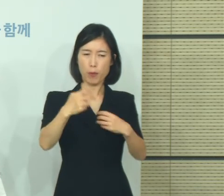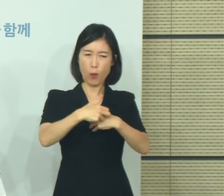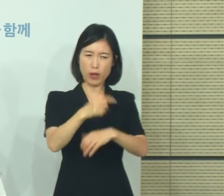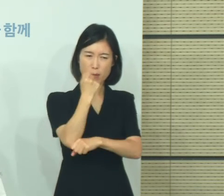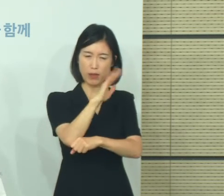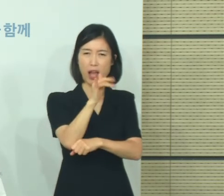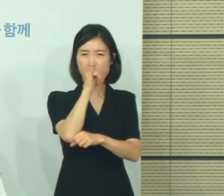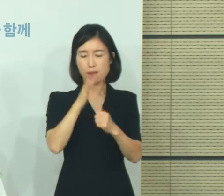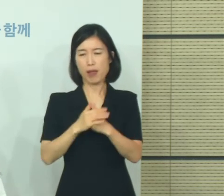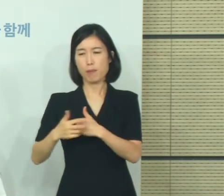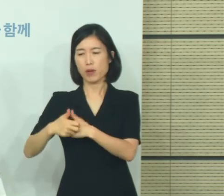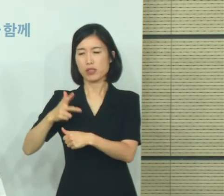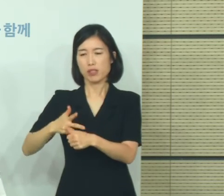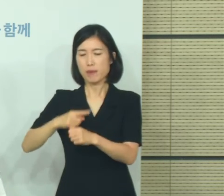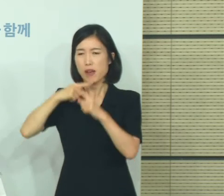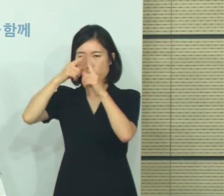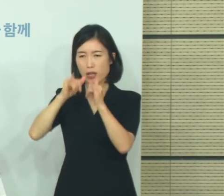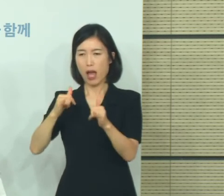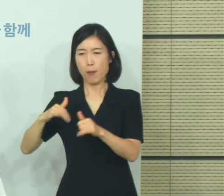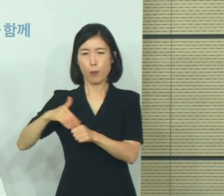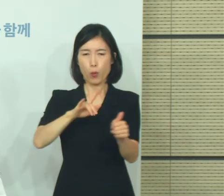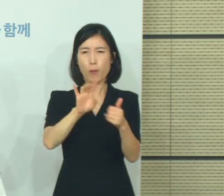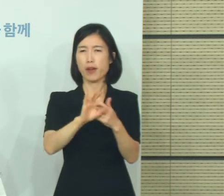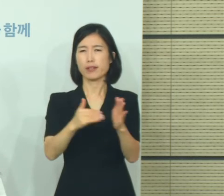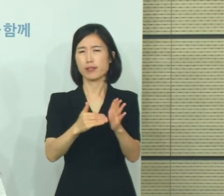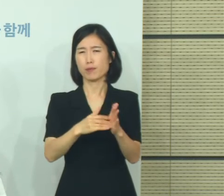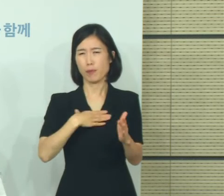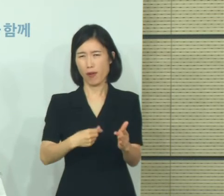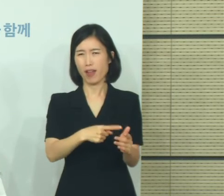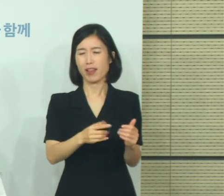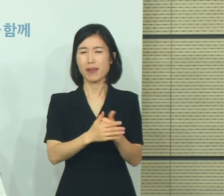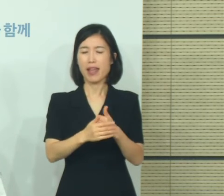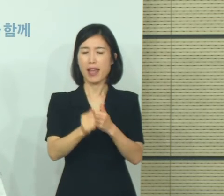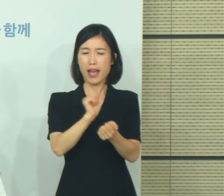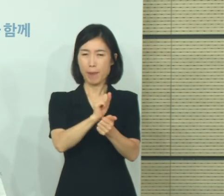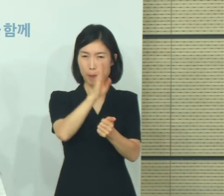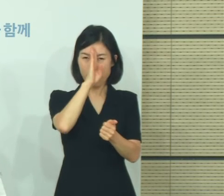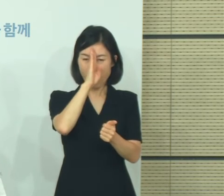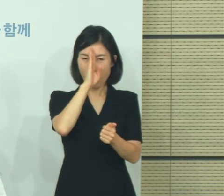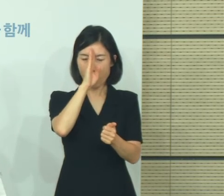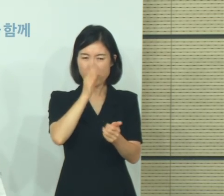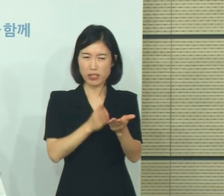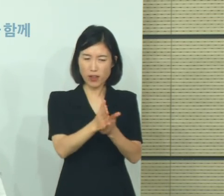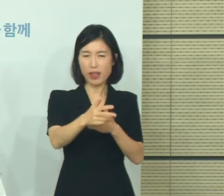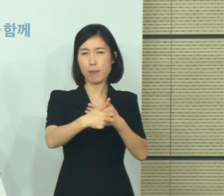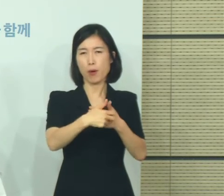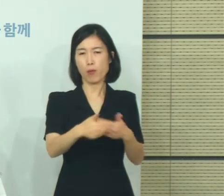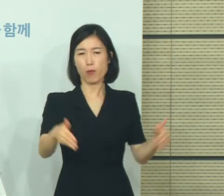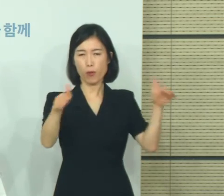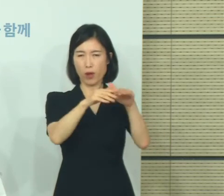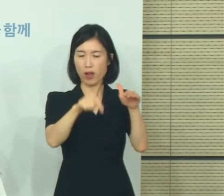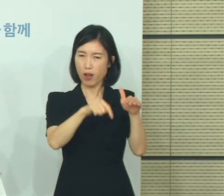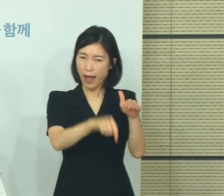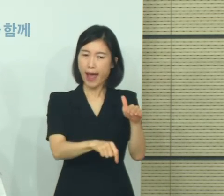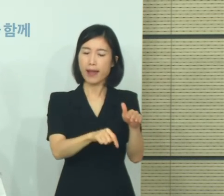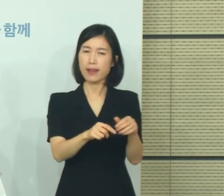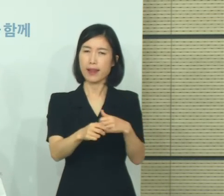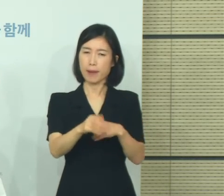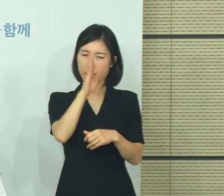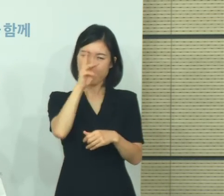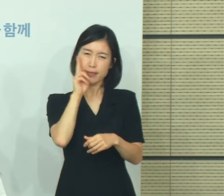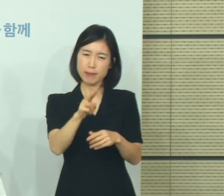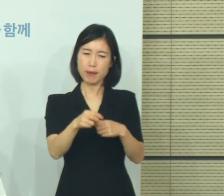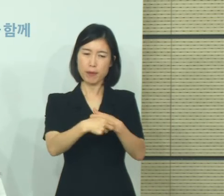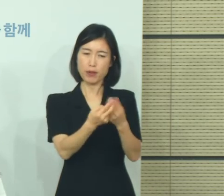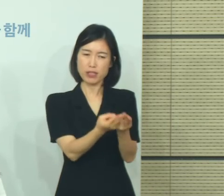할 수 있는 그러한 병원들이 있습니다. 그러한 감염병 전담병원들에서도 중환자 병상을 치료를 하는 그러한